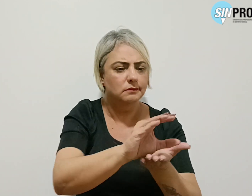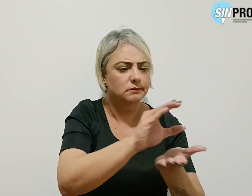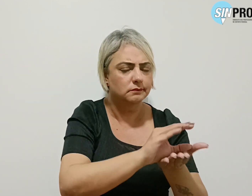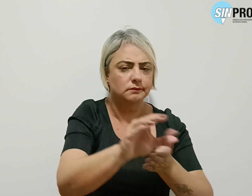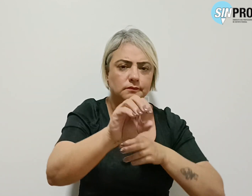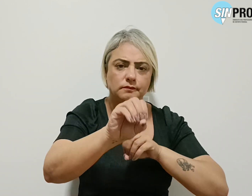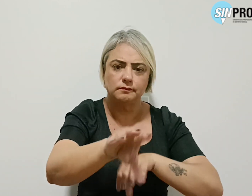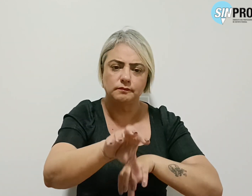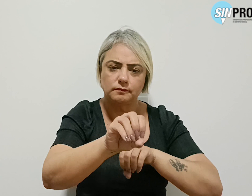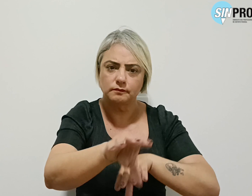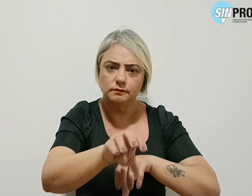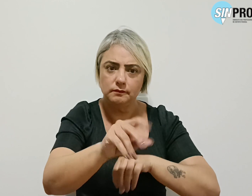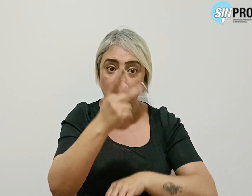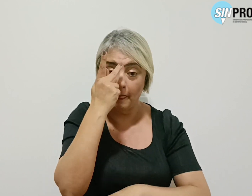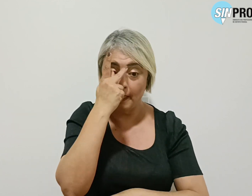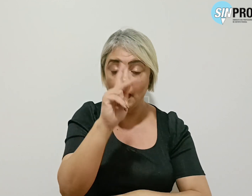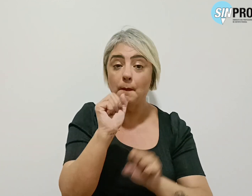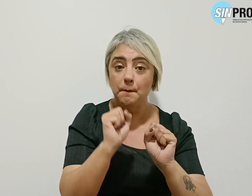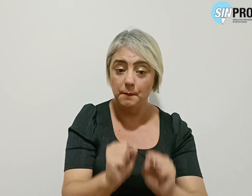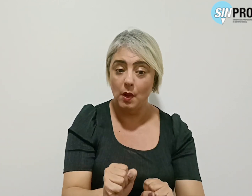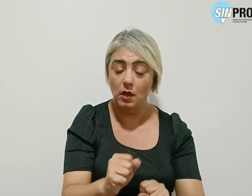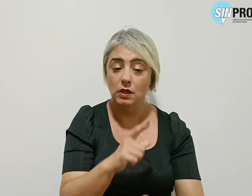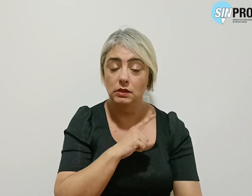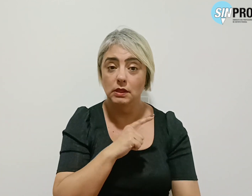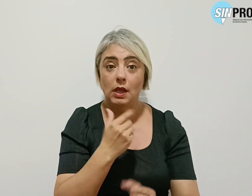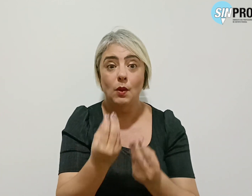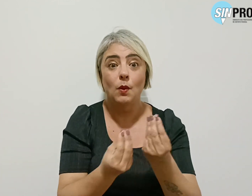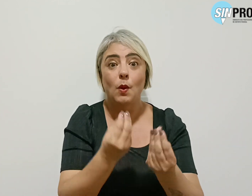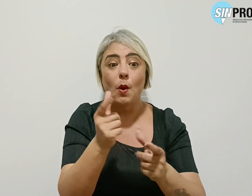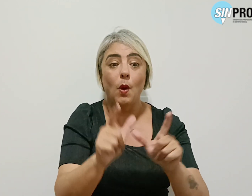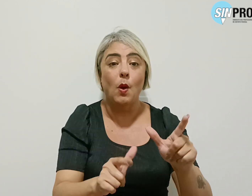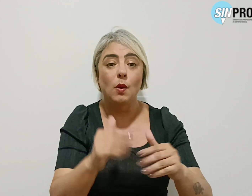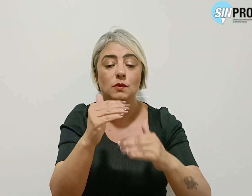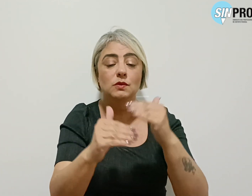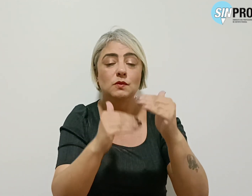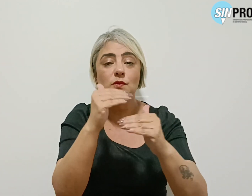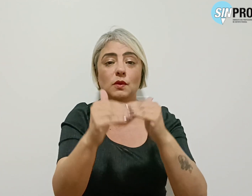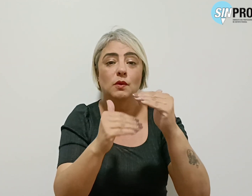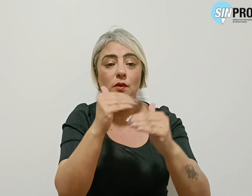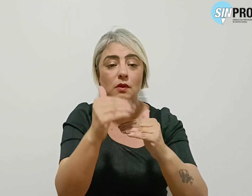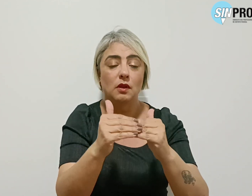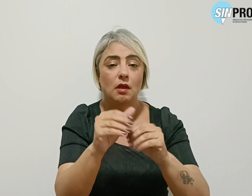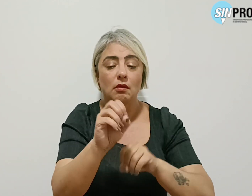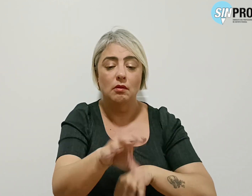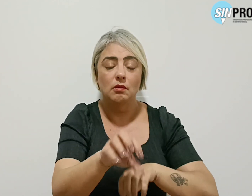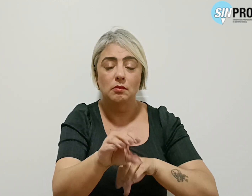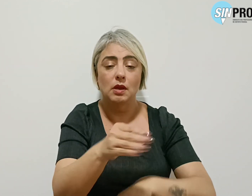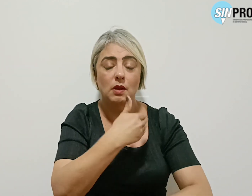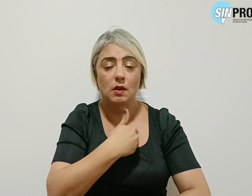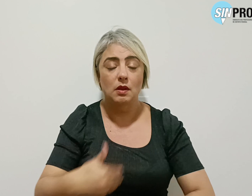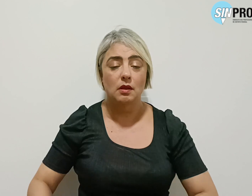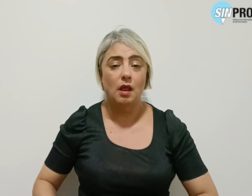educação para que se possa ter condições de desenvolver um ensino público de qualidade,